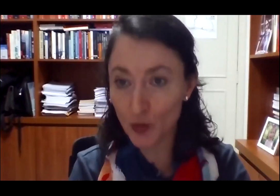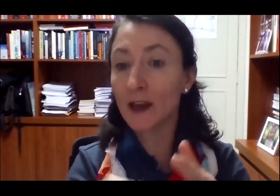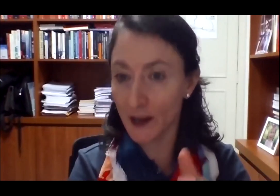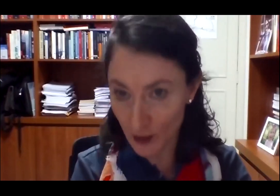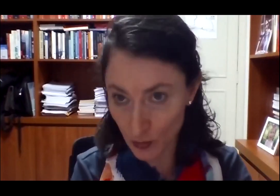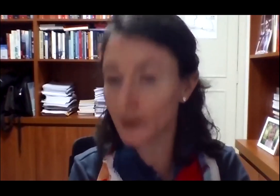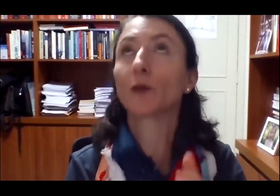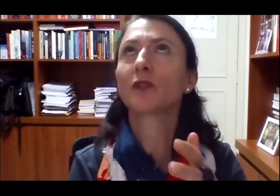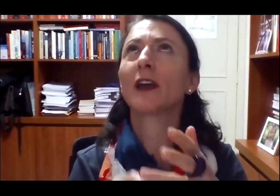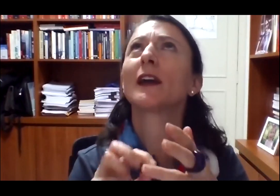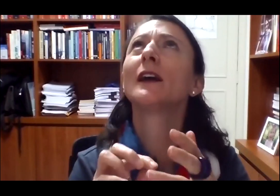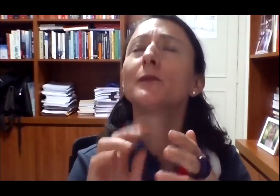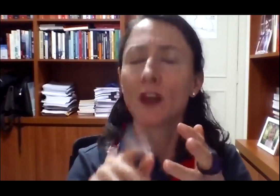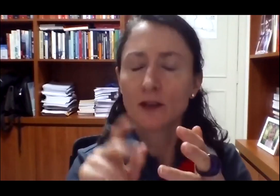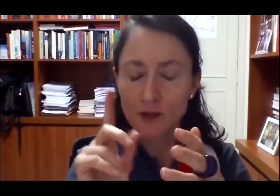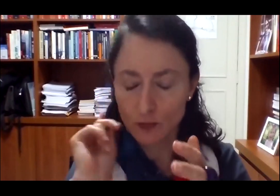escola pública e... Não,